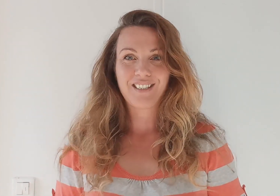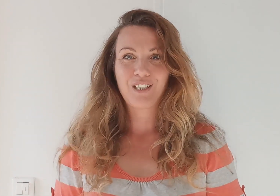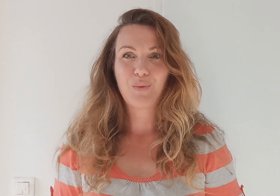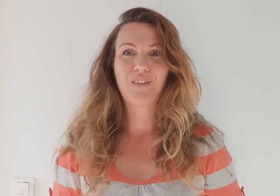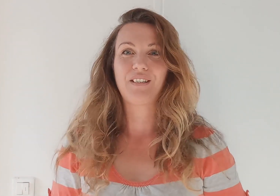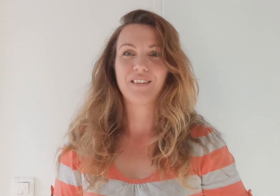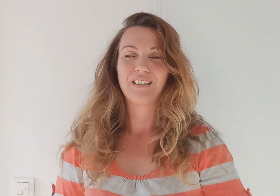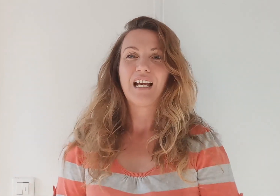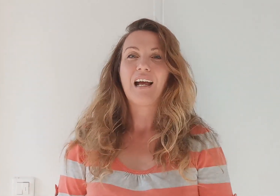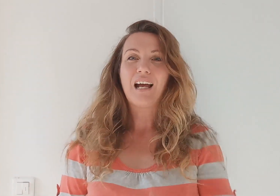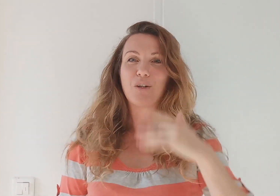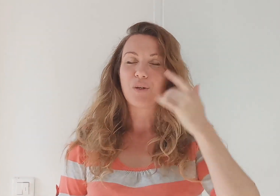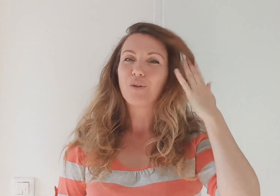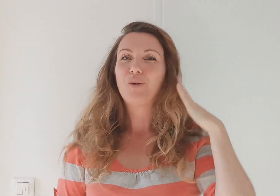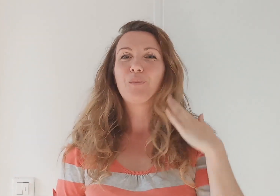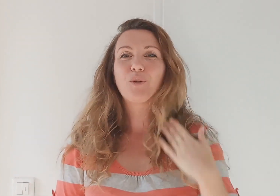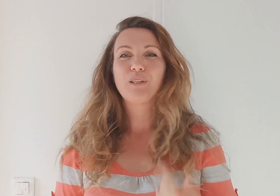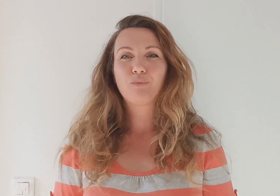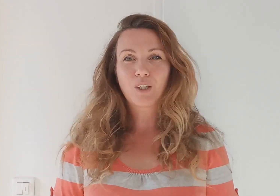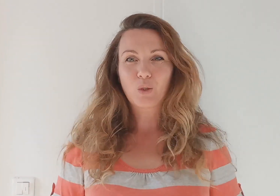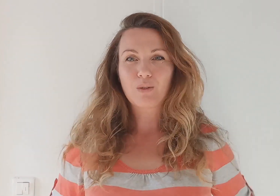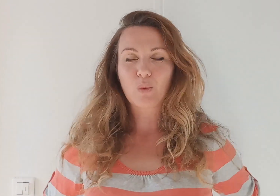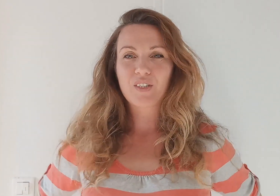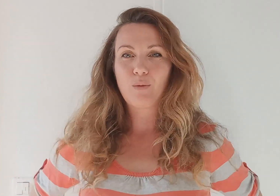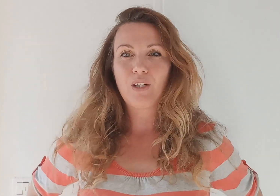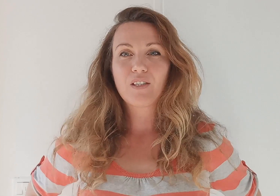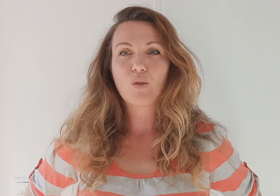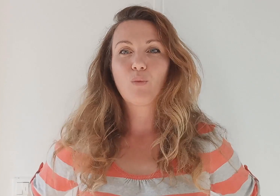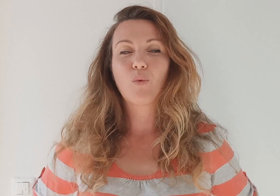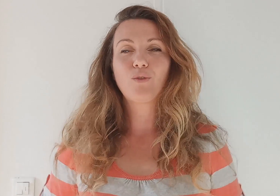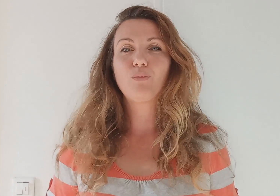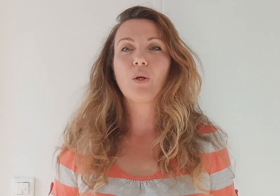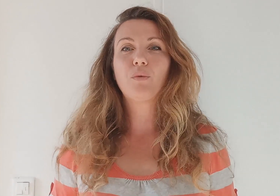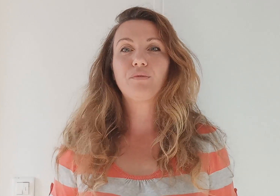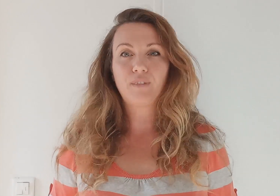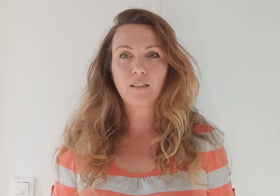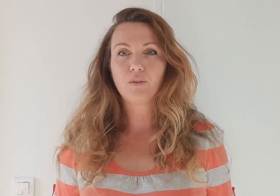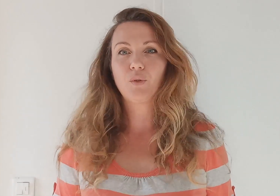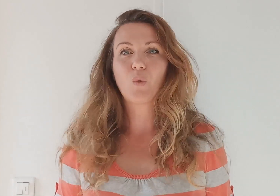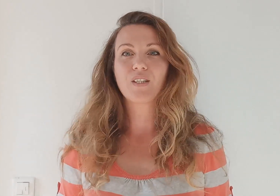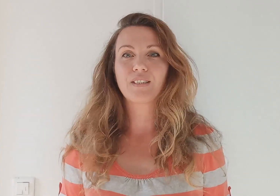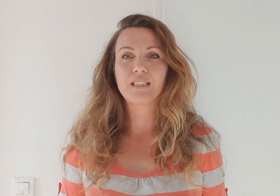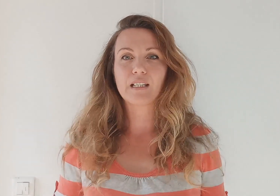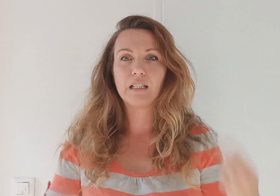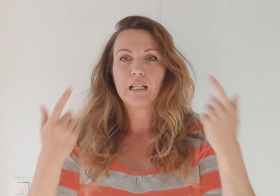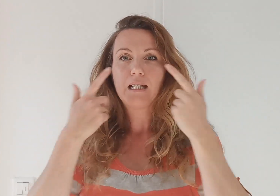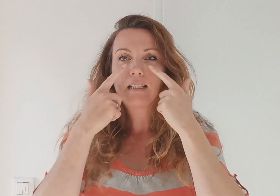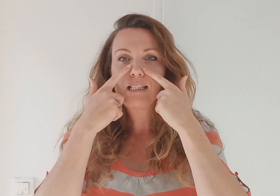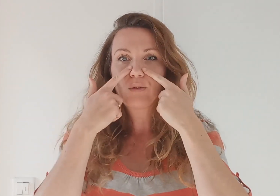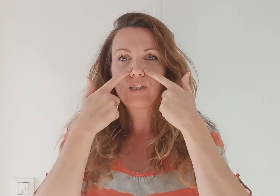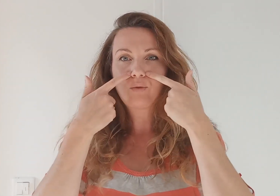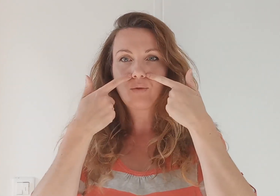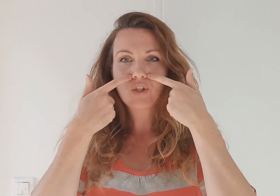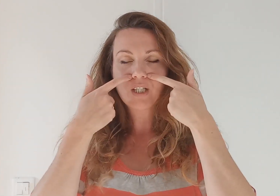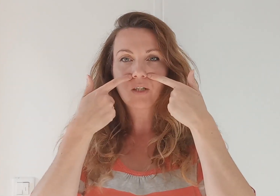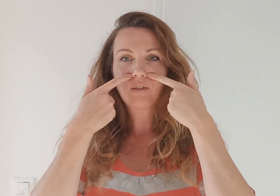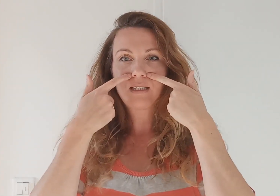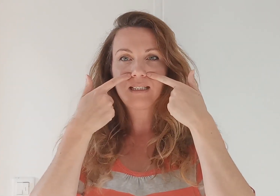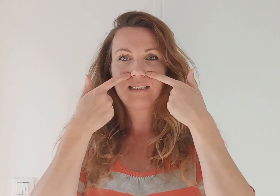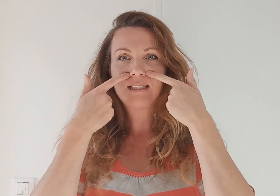sinusites. Alors, le premier point que nous allons stimuler, c'est le point numéro 20 du gros intestin qui se situe de chaque côté des